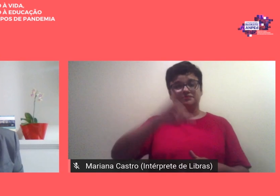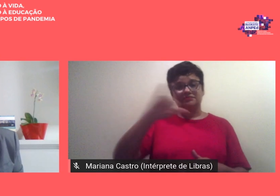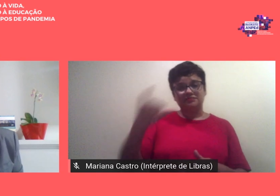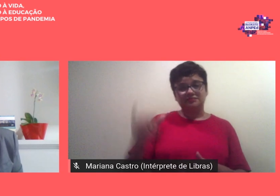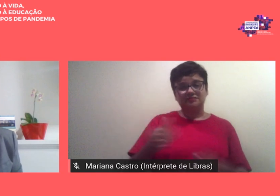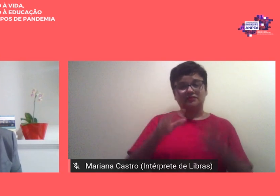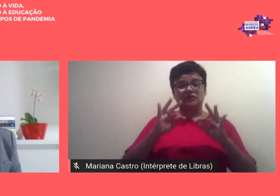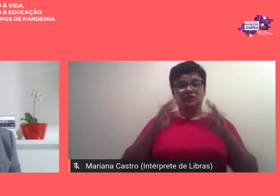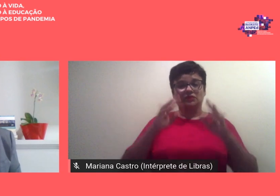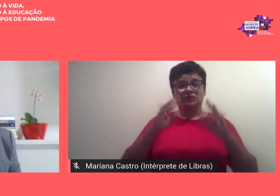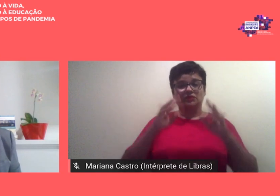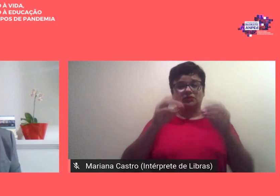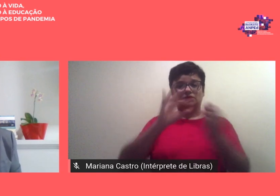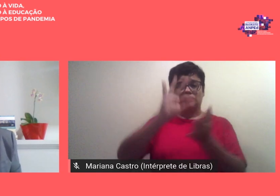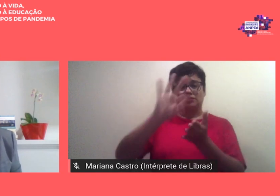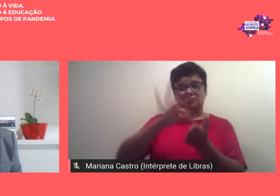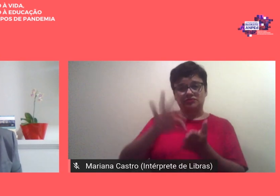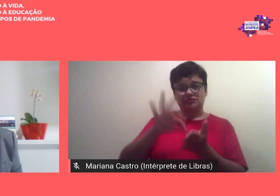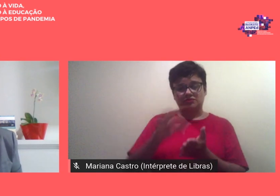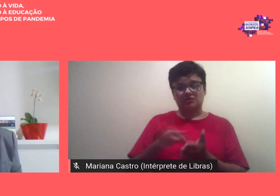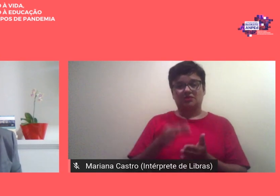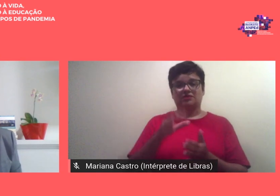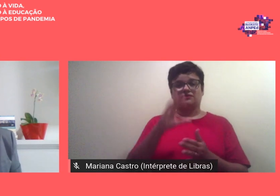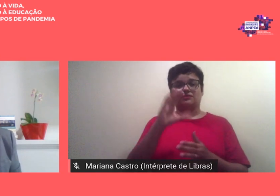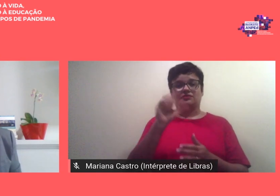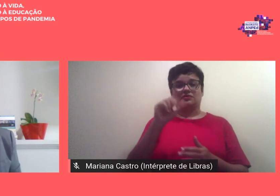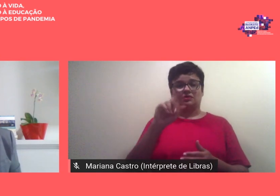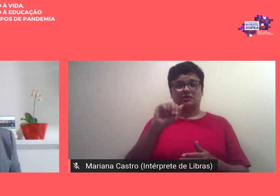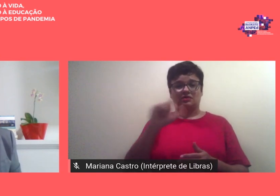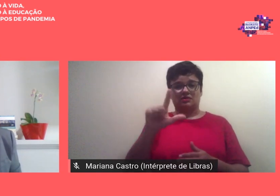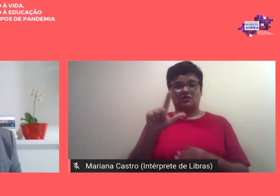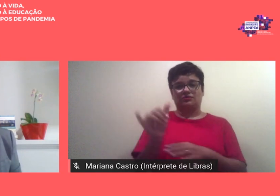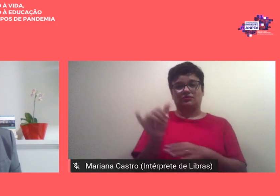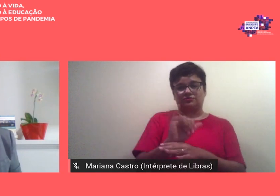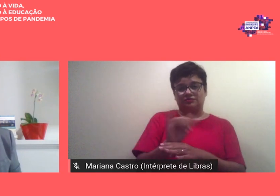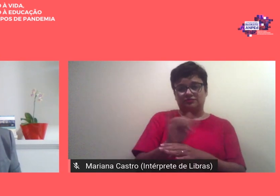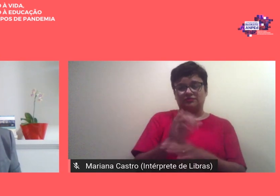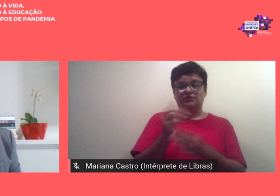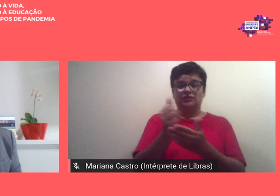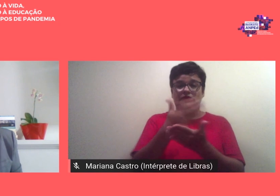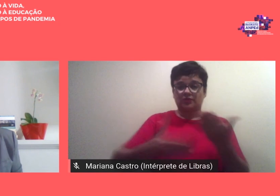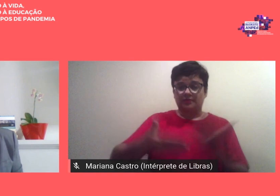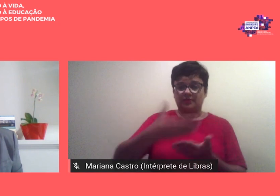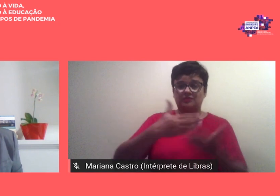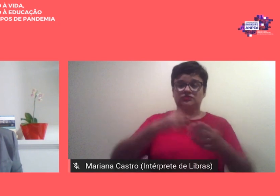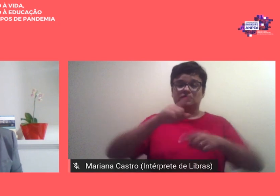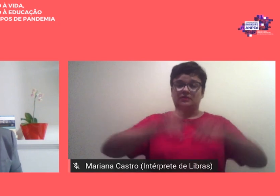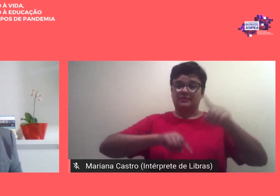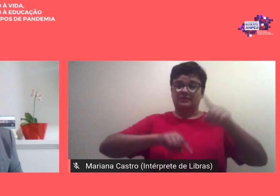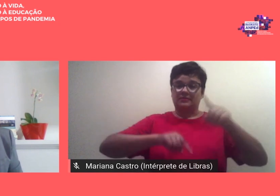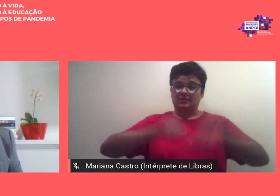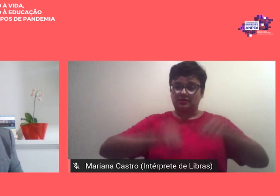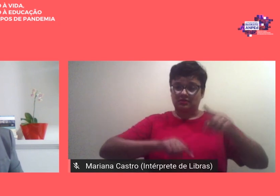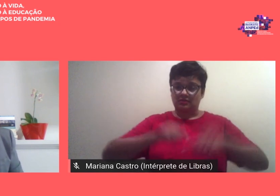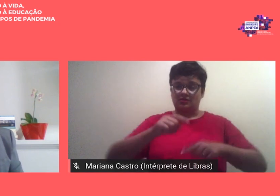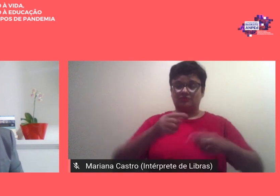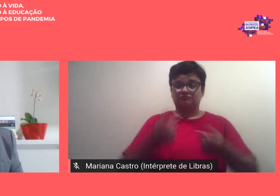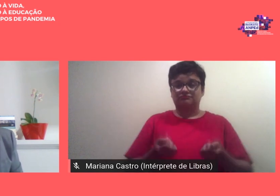inscrevam nos canais que compartilhem esse material um legado que a gente deixa